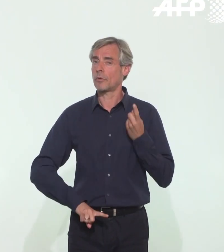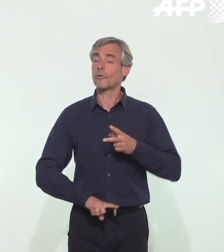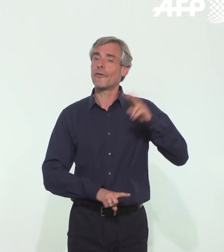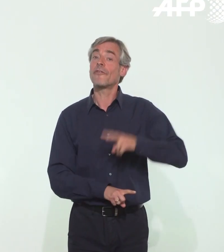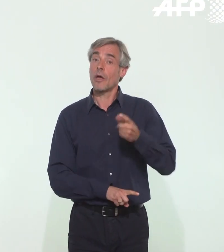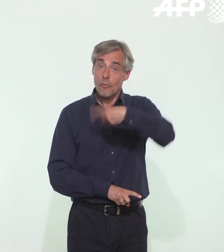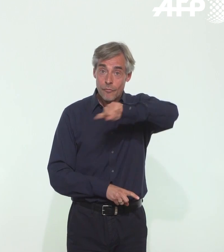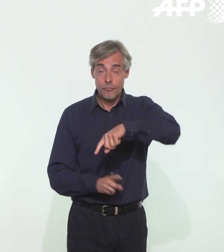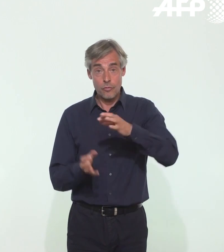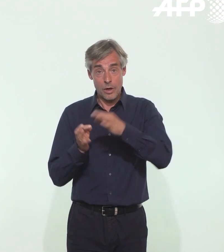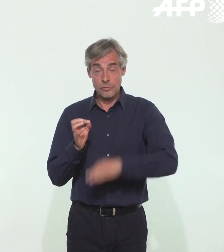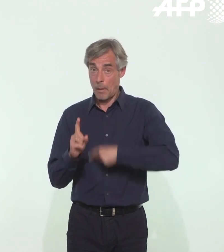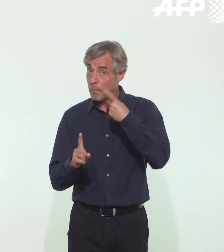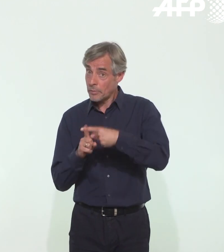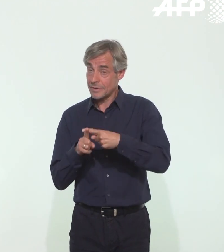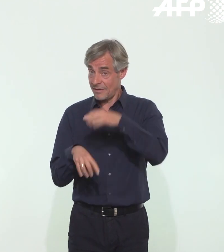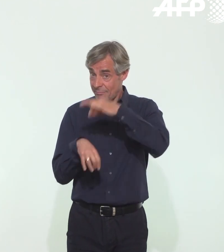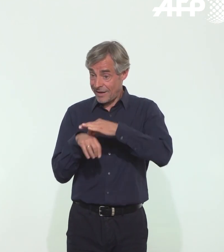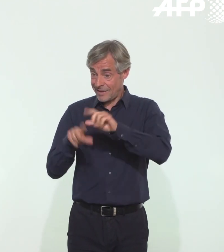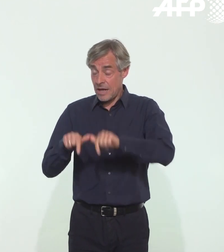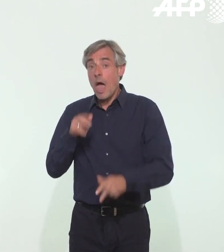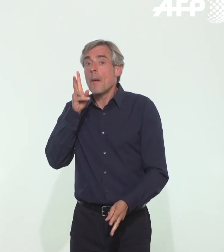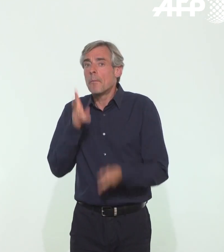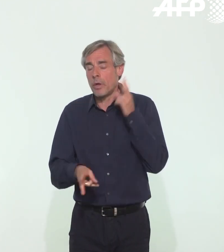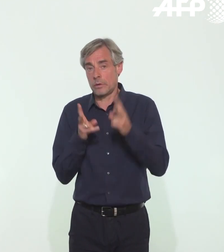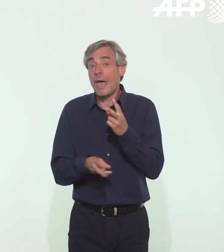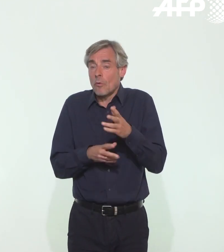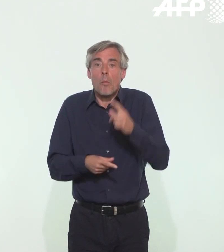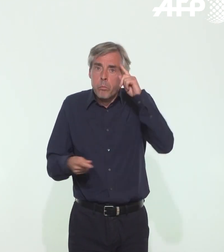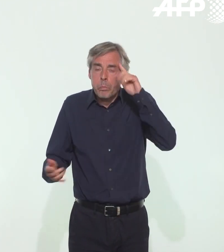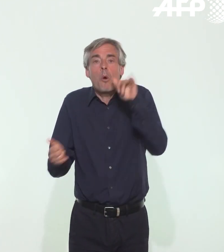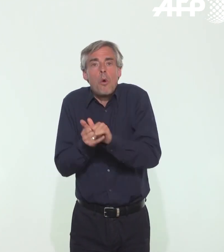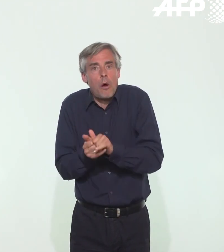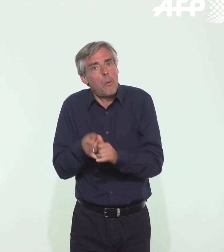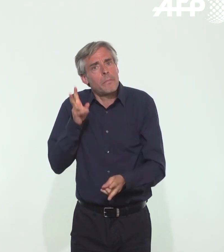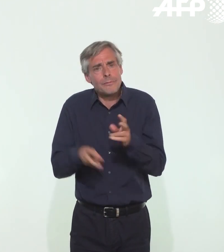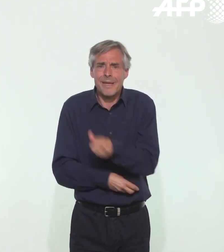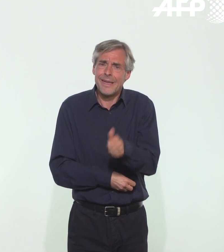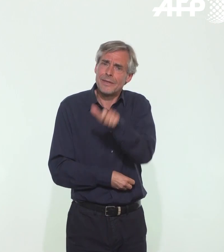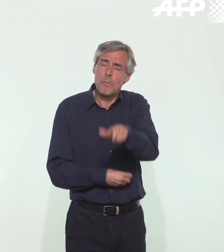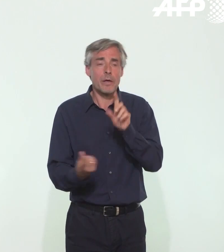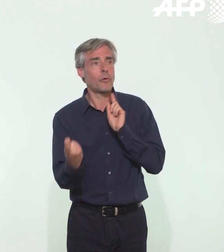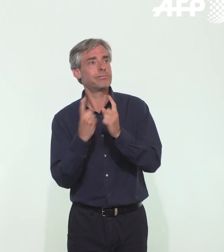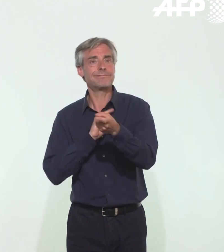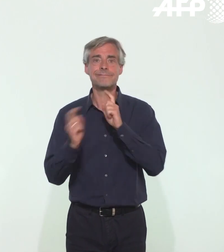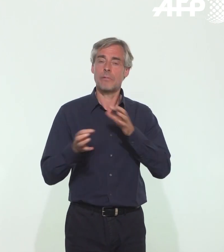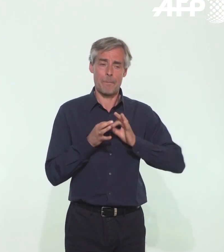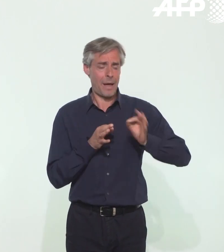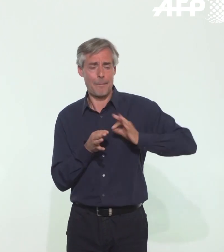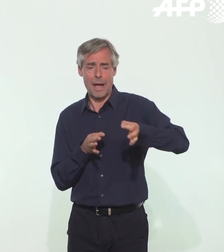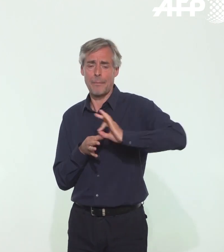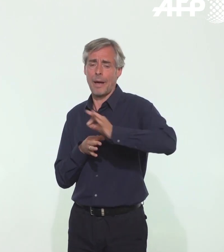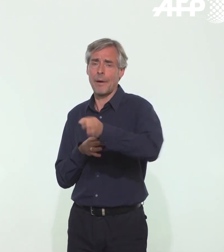positif, cela signifie que vous avez pu contaminer sans le savoir les personnes que vous avez croisées au cours des derniers jours